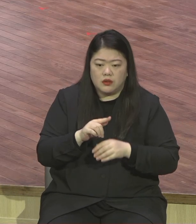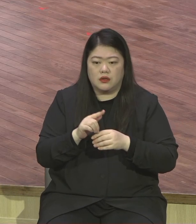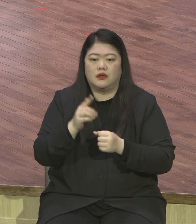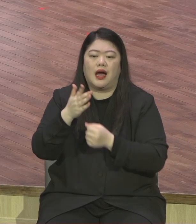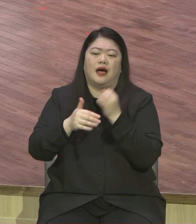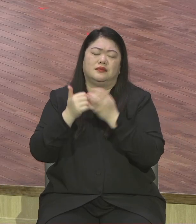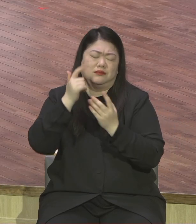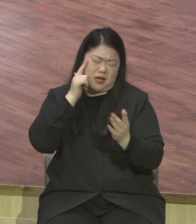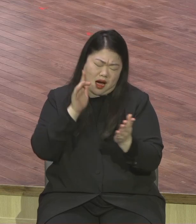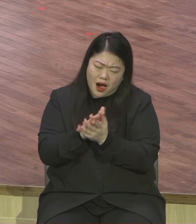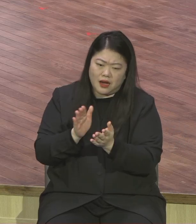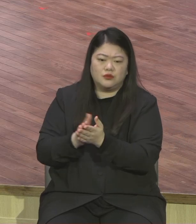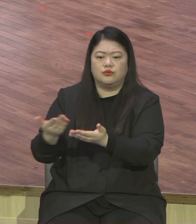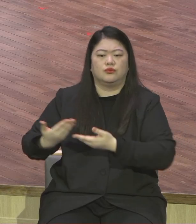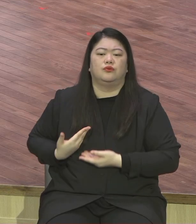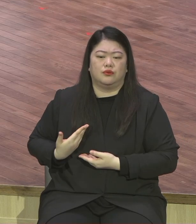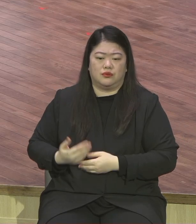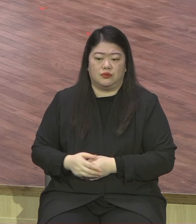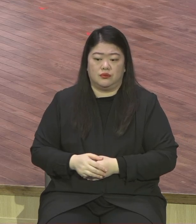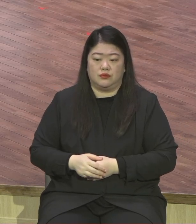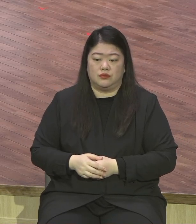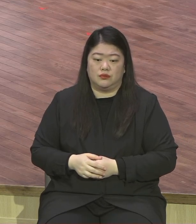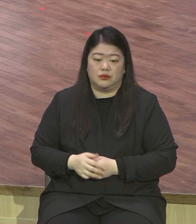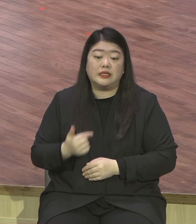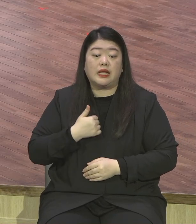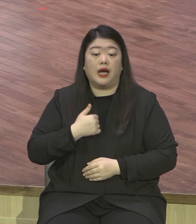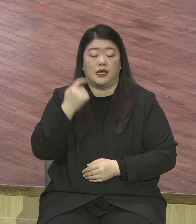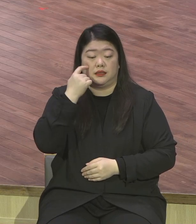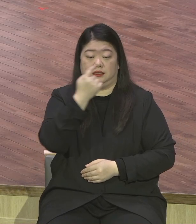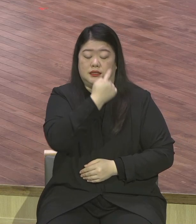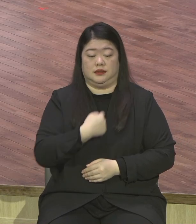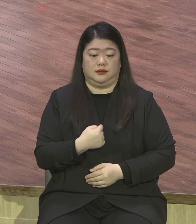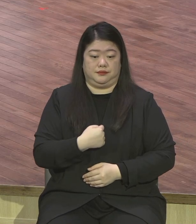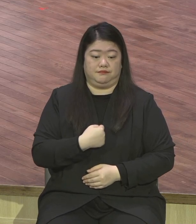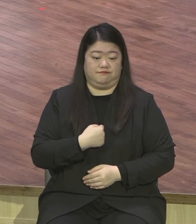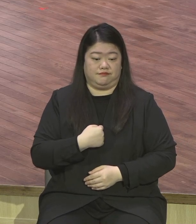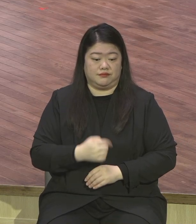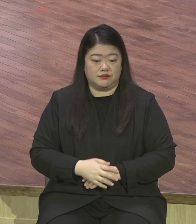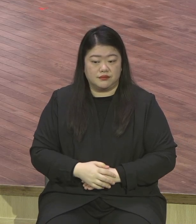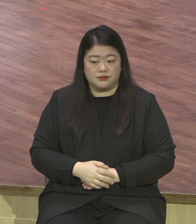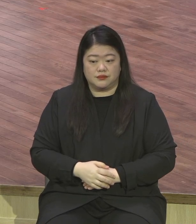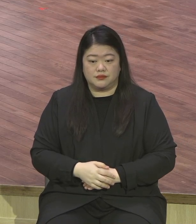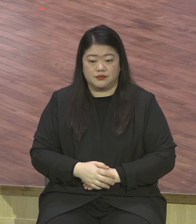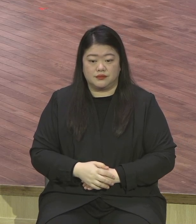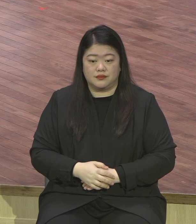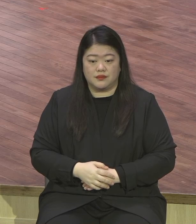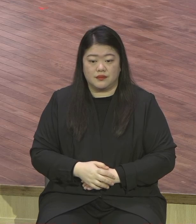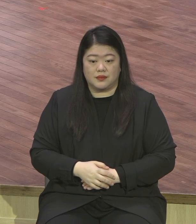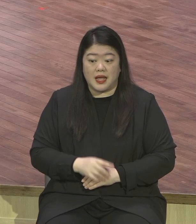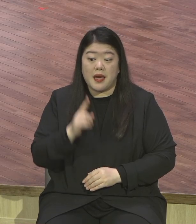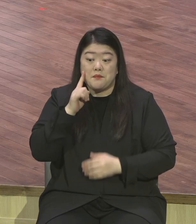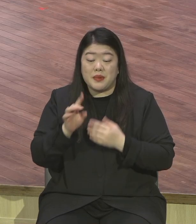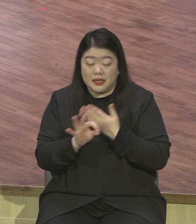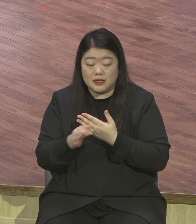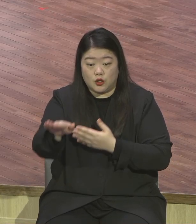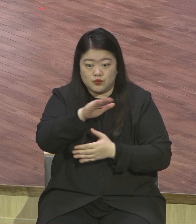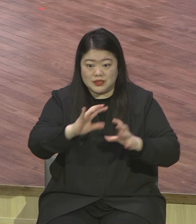순서 그걸 제가 처음 하고 하는 말이라니까요. 세상 끝 쳐다보고 여러분이 살면 24시 여러분이